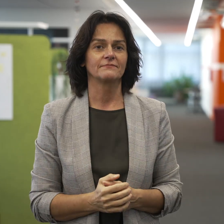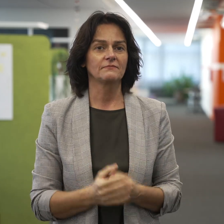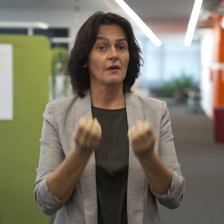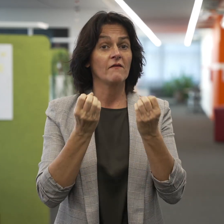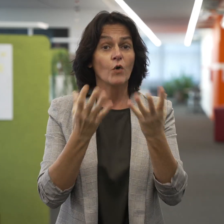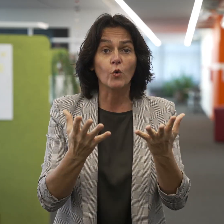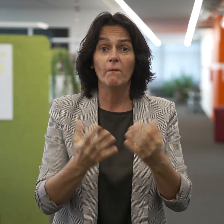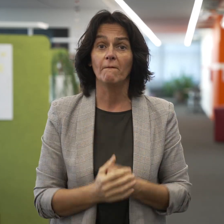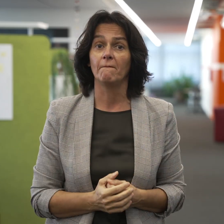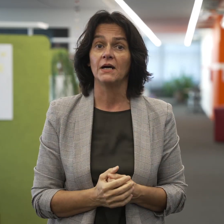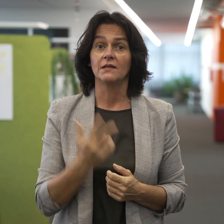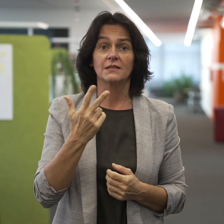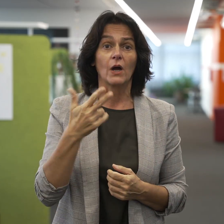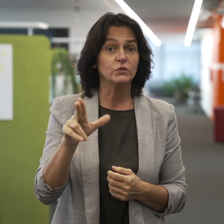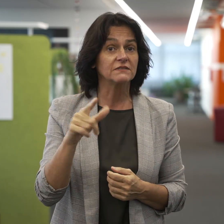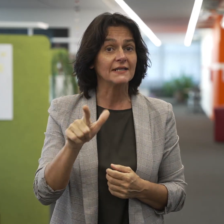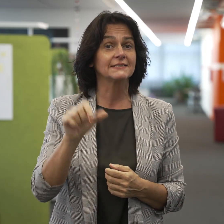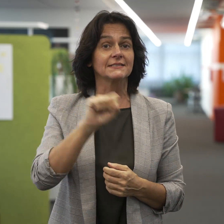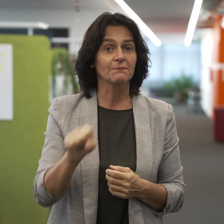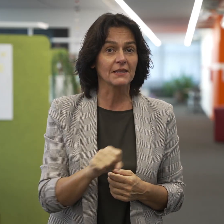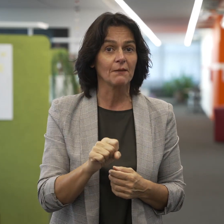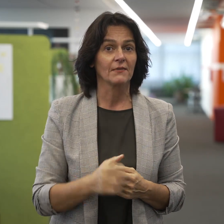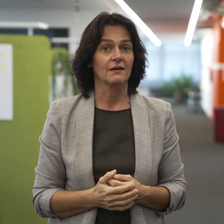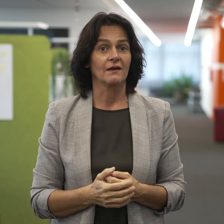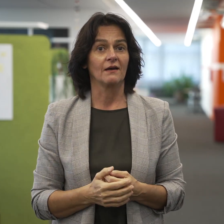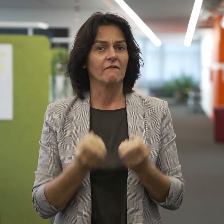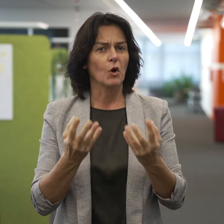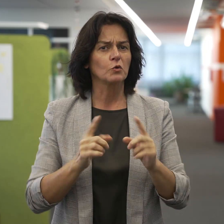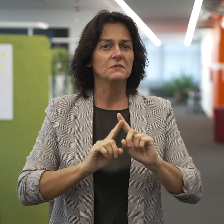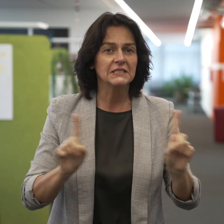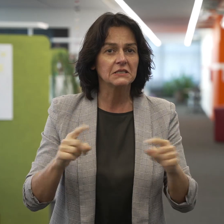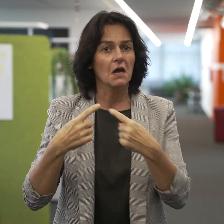Aber warum überhaupt den 23. September? Warum nicht einen anderen Tag?